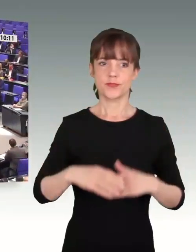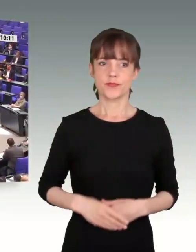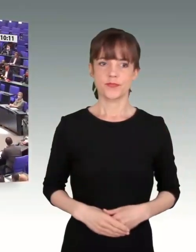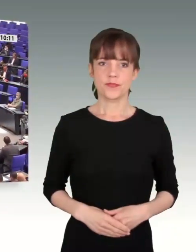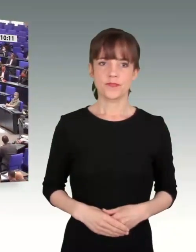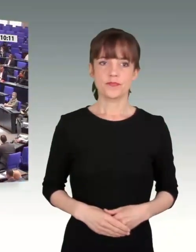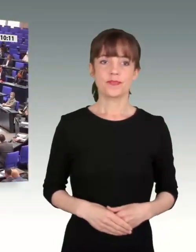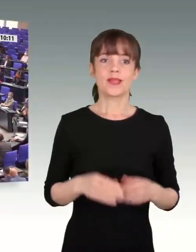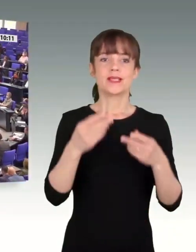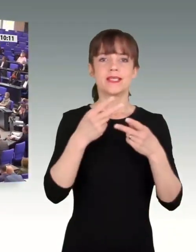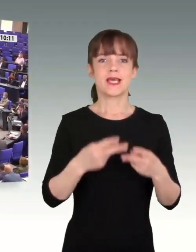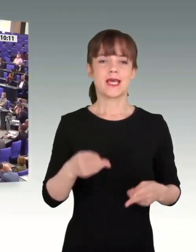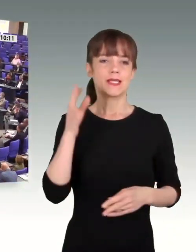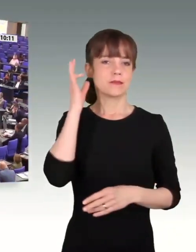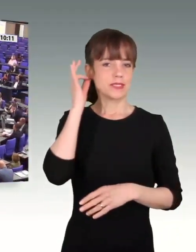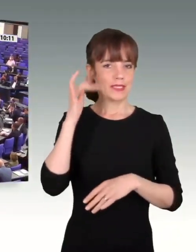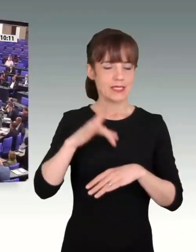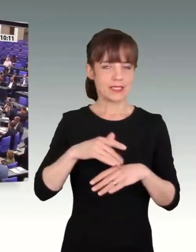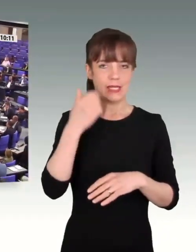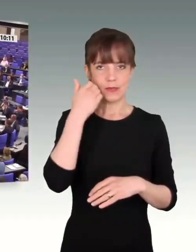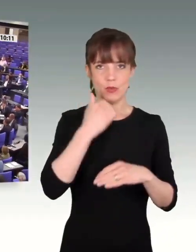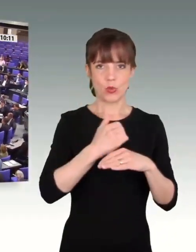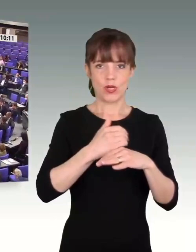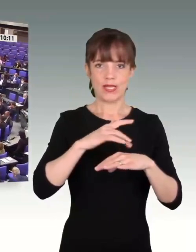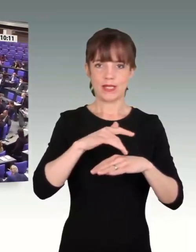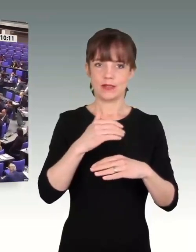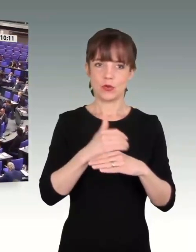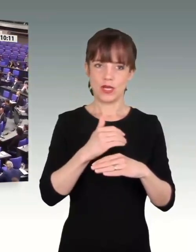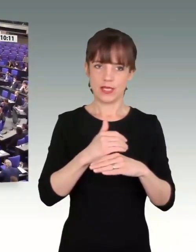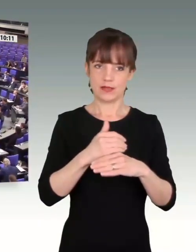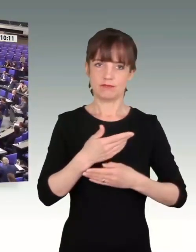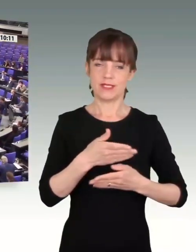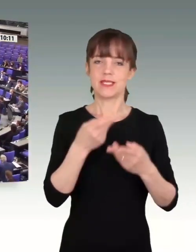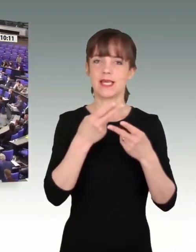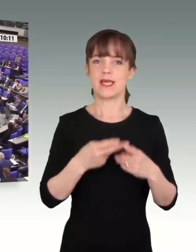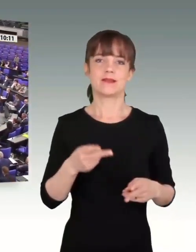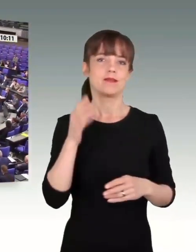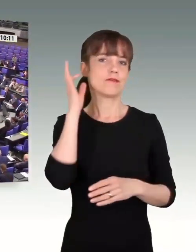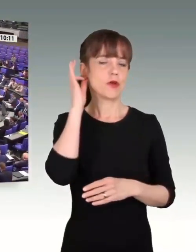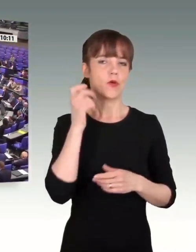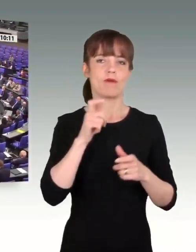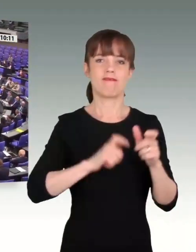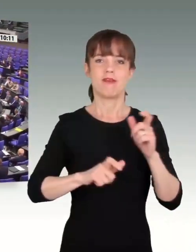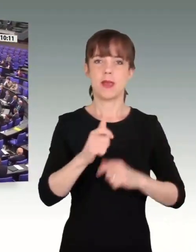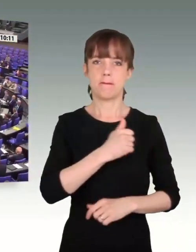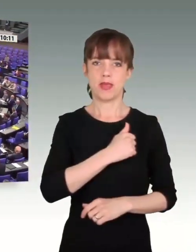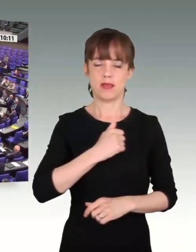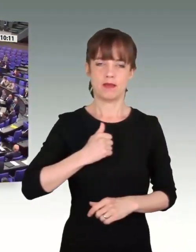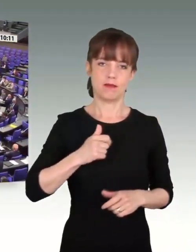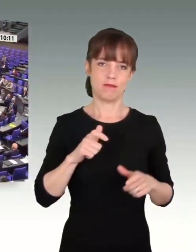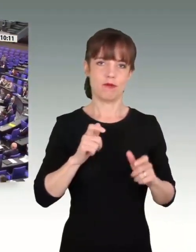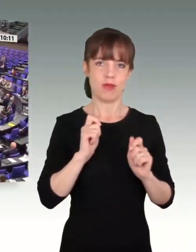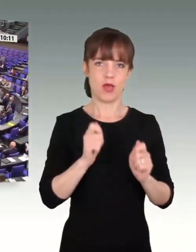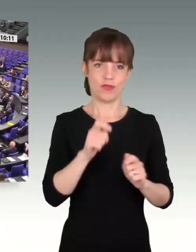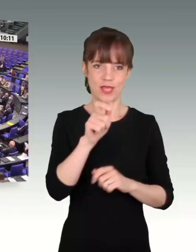Sehr geehrte Präsidentin! Liebe Kolleginnen Sehr geehrte Frau Wehrbeauftragte! Zunächst möchte ich der Wehrbeauftragten und dem ganzen Team